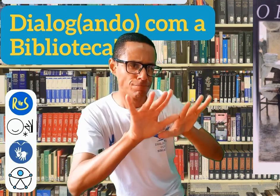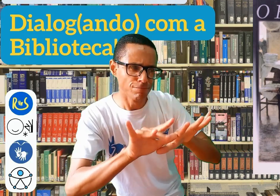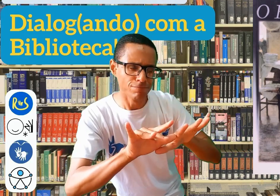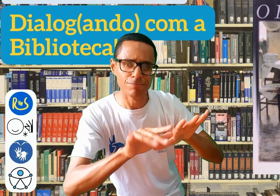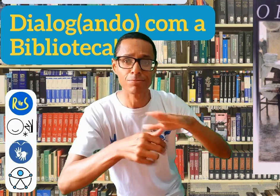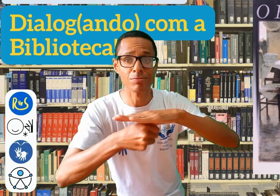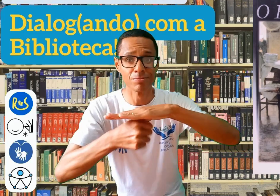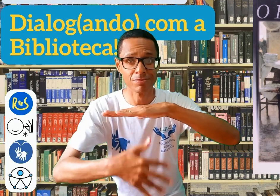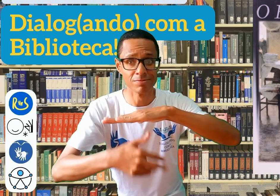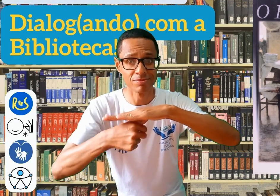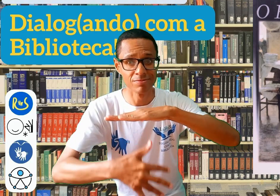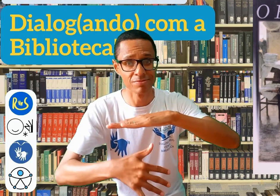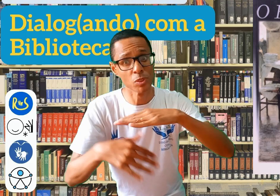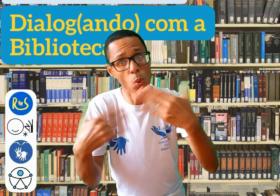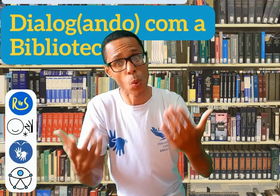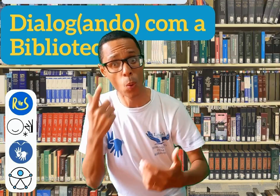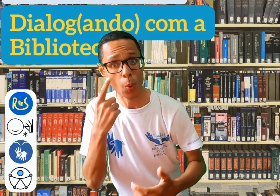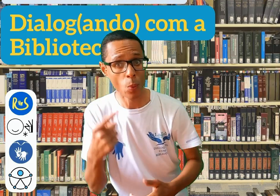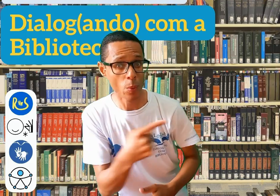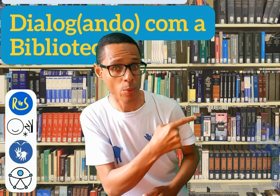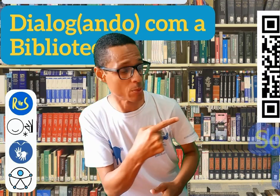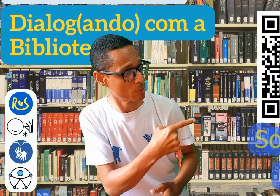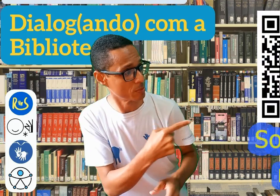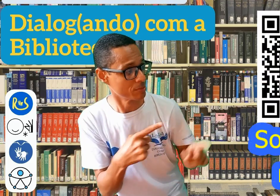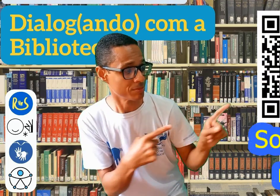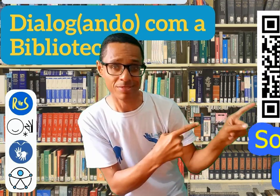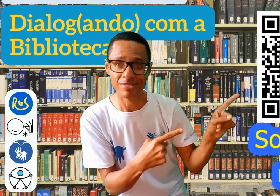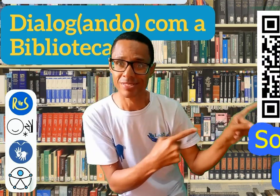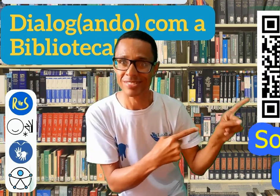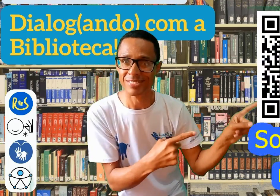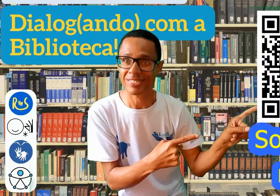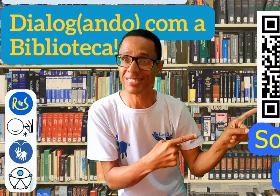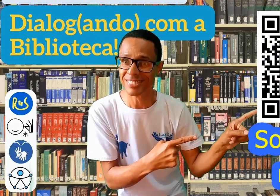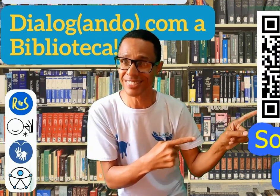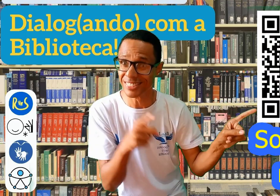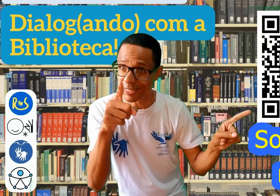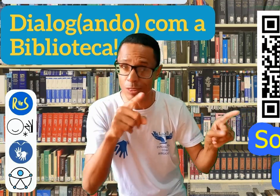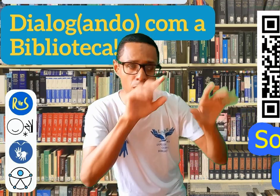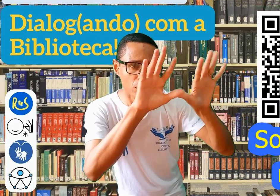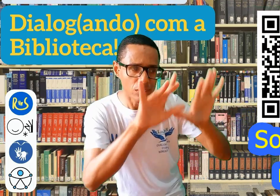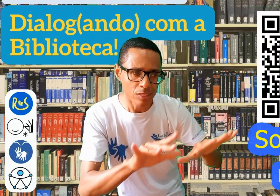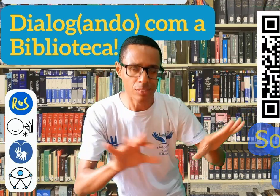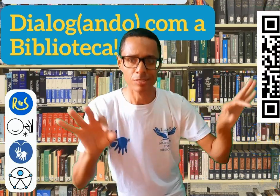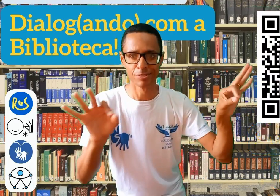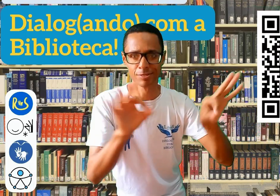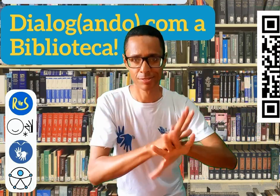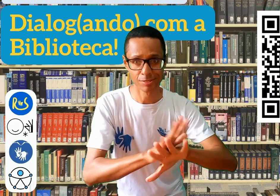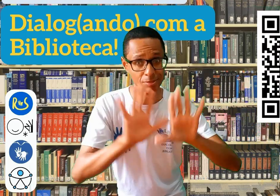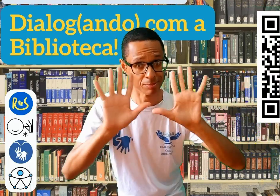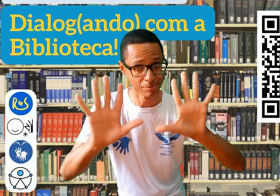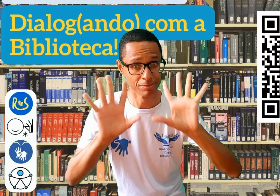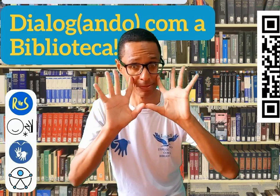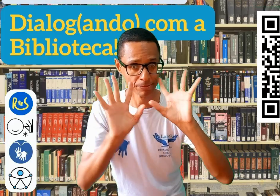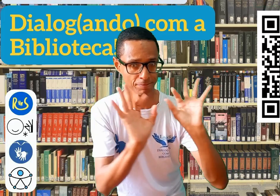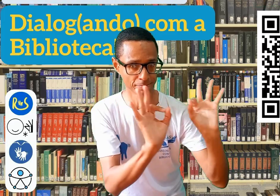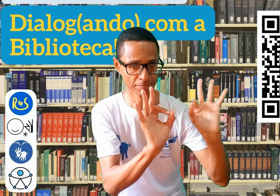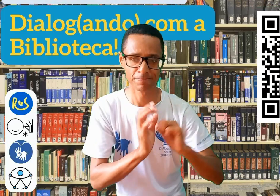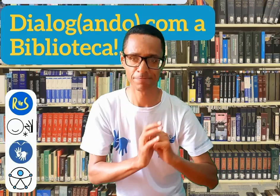vídeo ou acessar o formulário por meio do QR Code. Mas atenção! Para